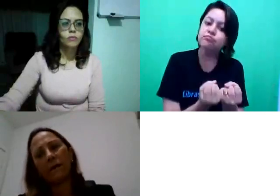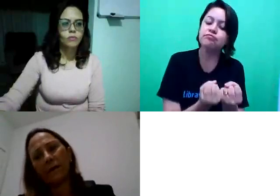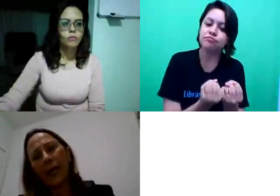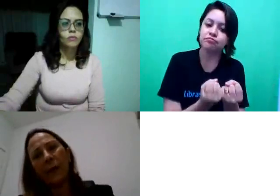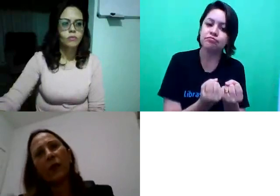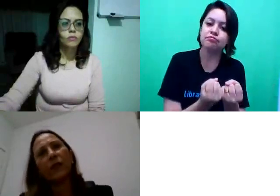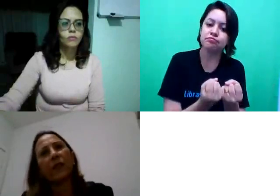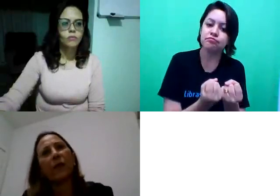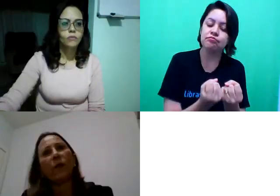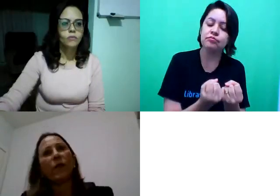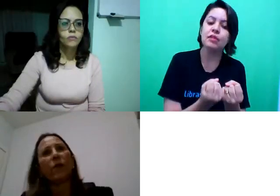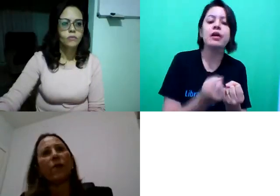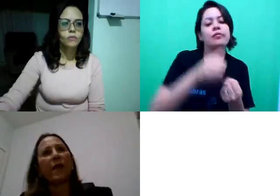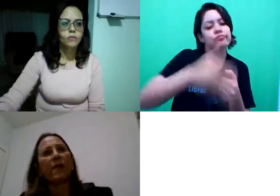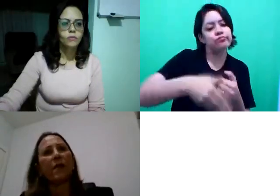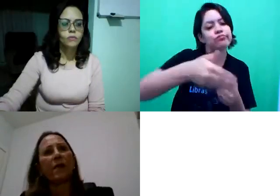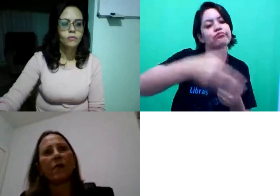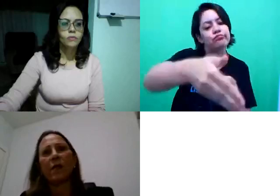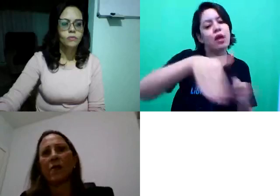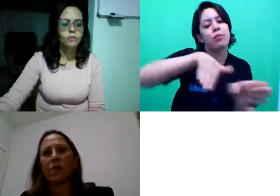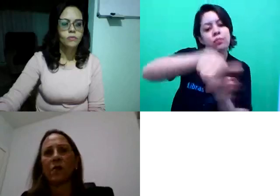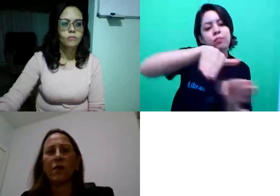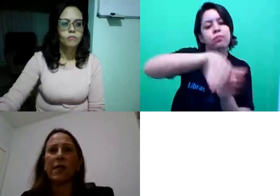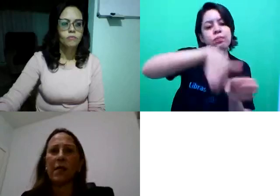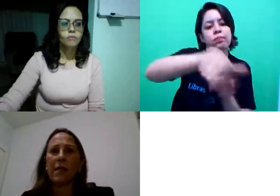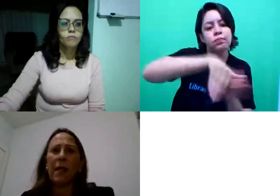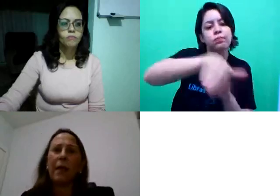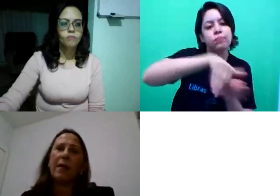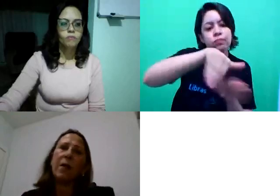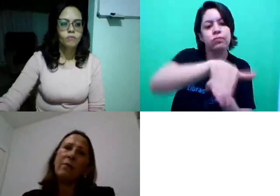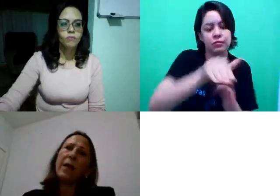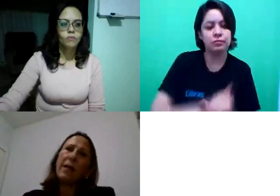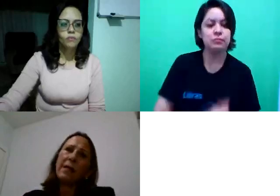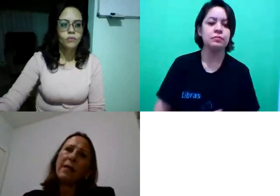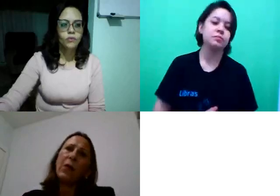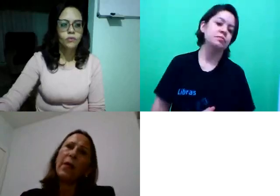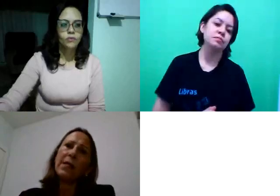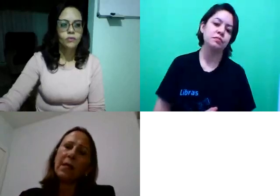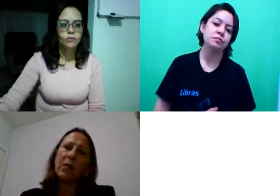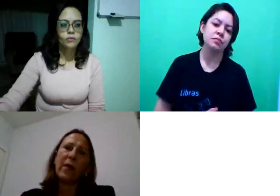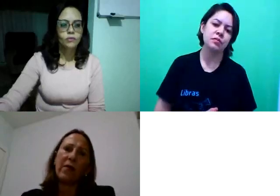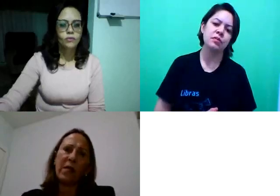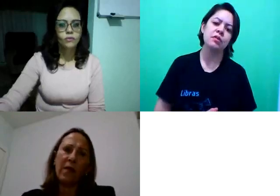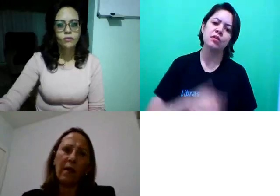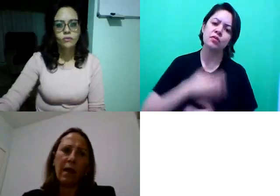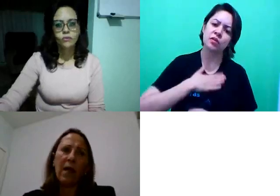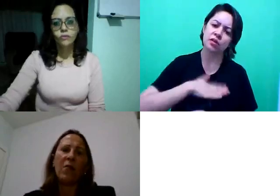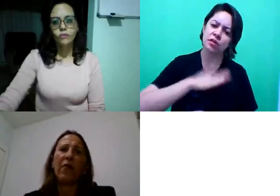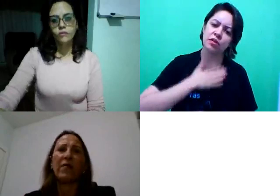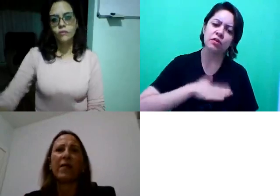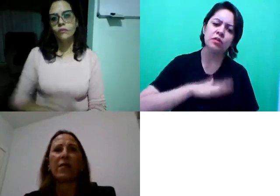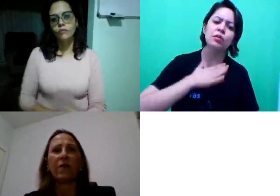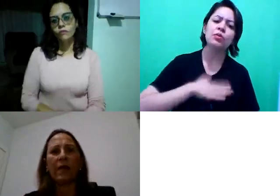e daí por diante, o professor começa as orientações com vocês. Então, assim, tranquilizando, para que vocês fiquem